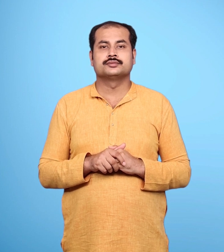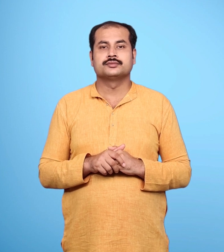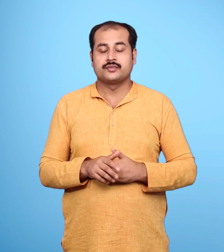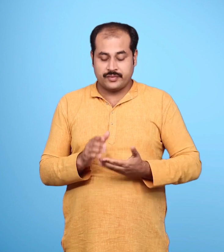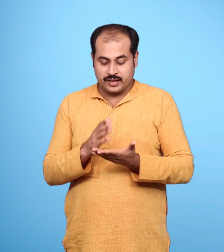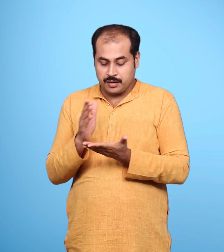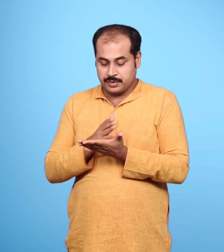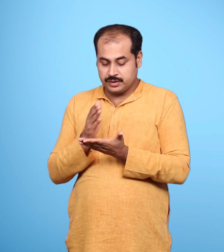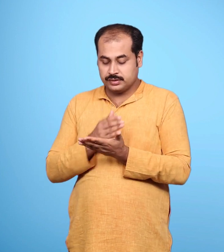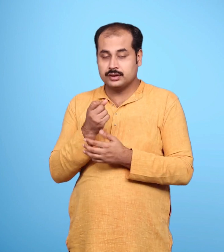प्रिष्ट पैंतालीस